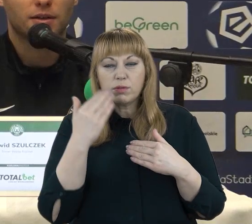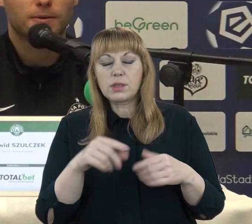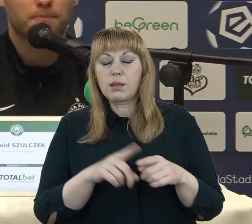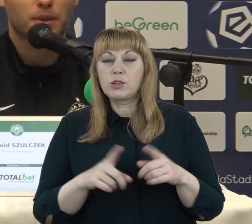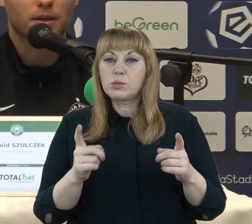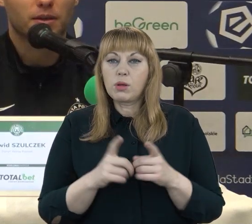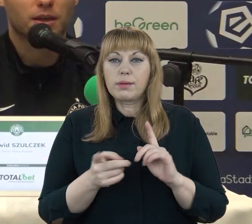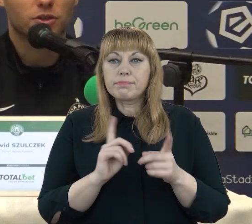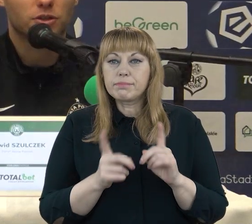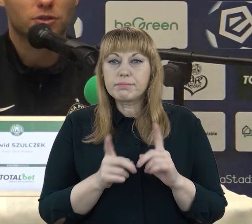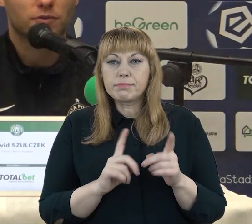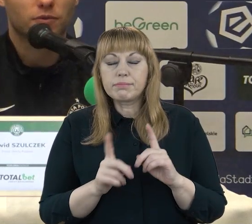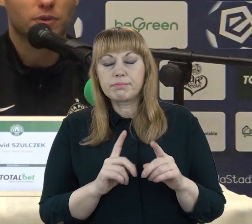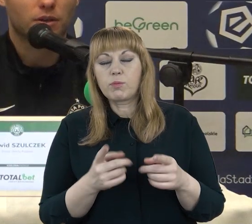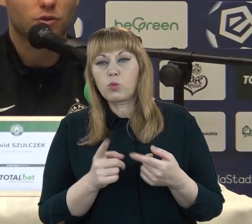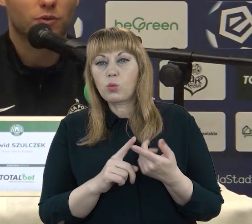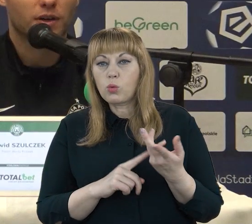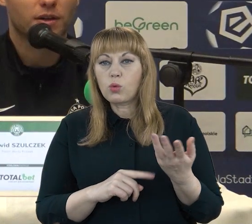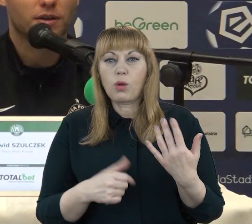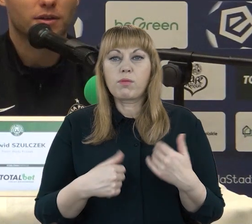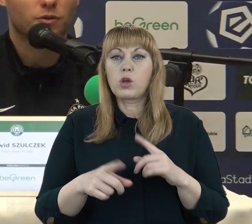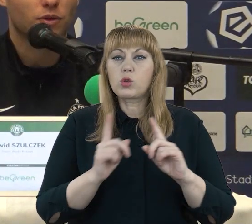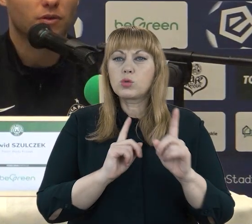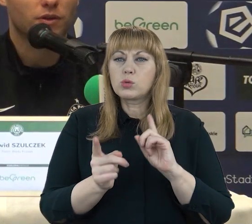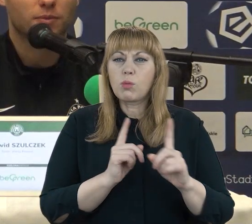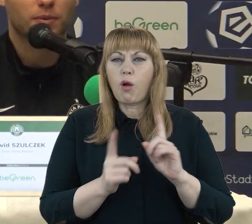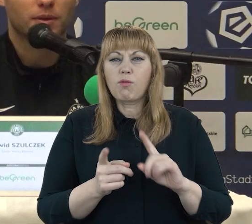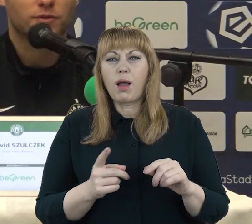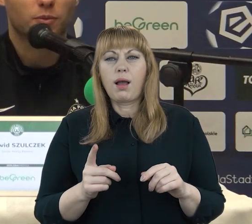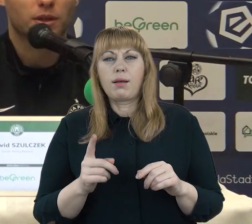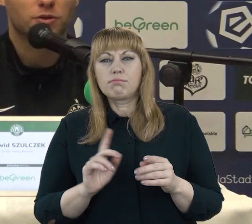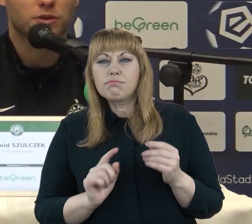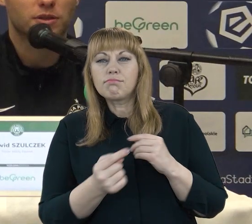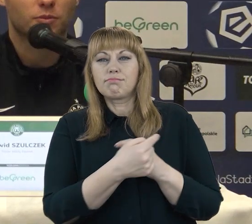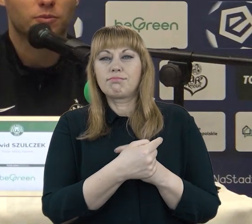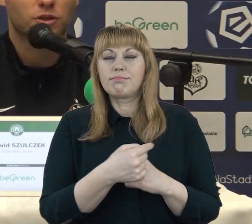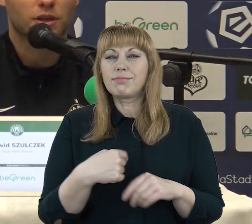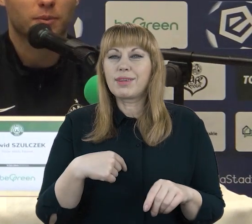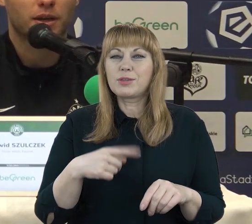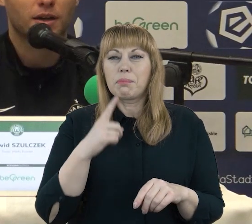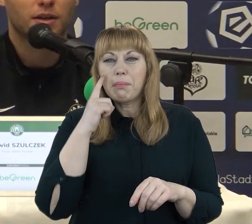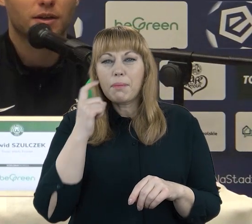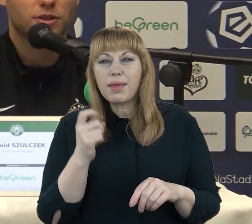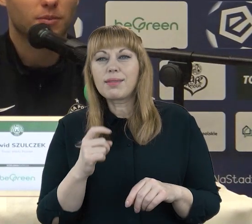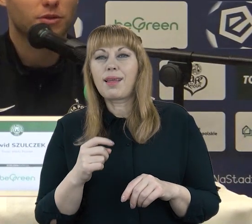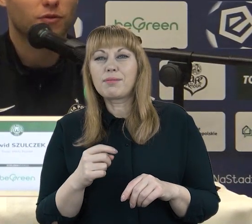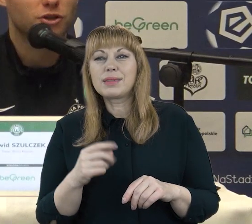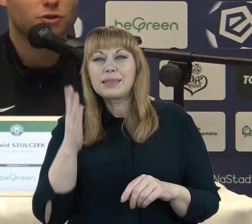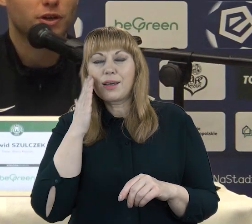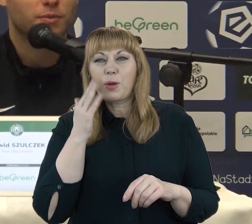kiedyś w takich rozmowach kularowych, pamiętam, jak wspominaliśmy ze znajomymi, trener Magiera czasami zauwiały się trochę, jakby